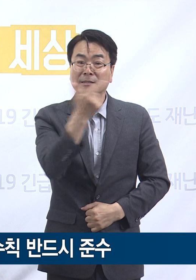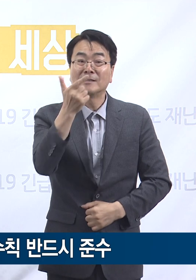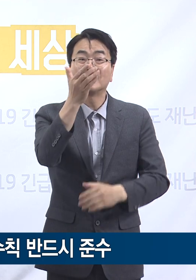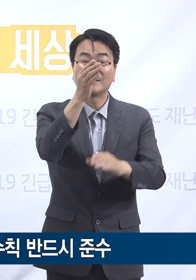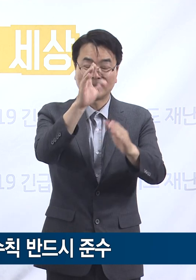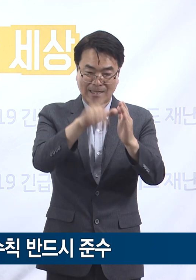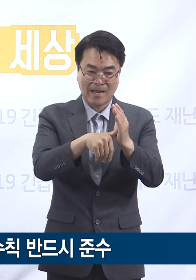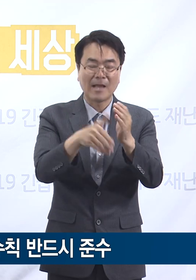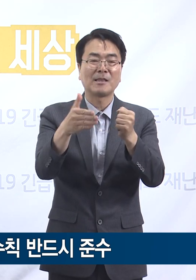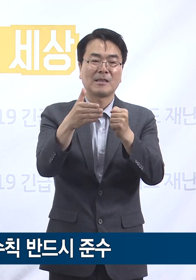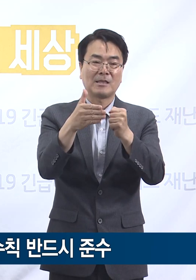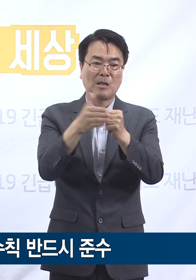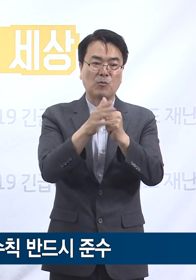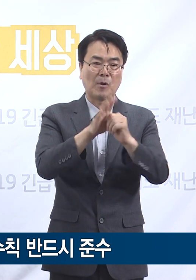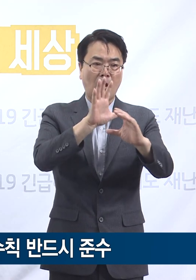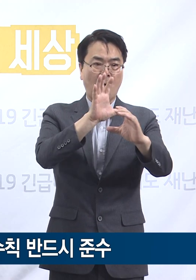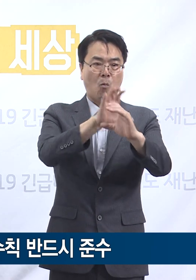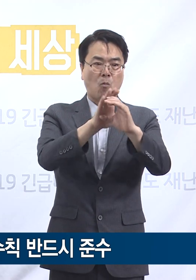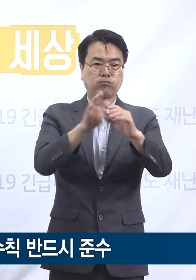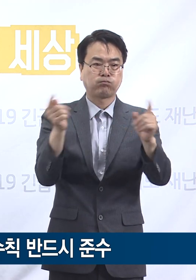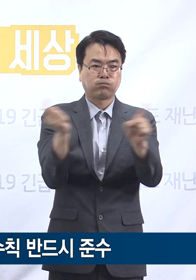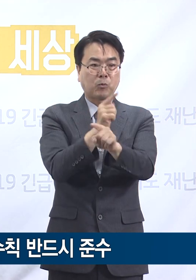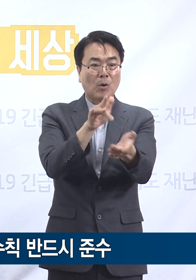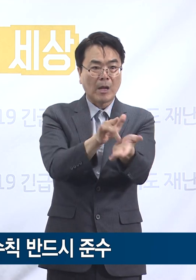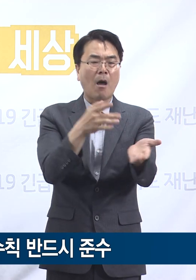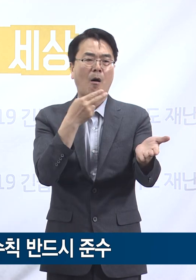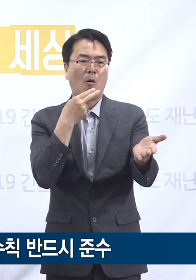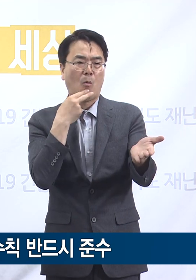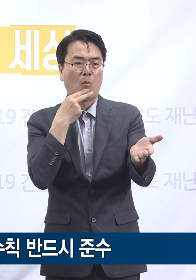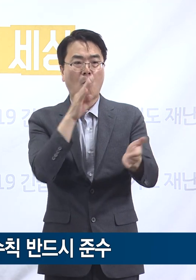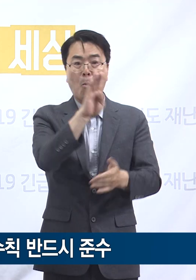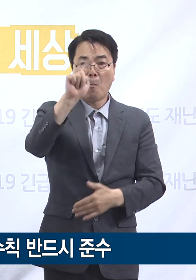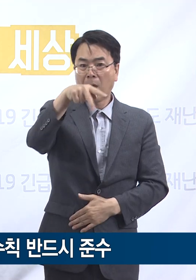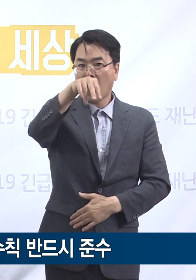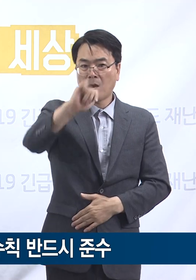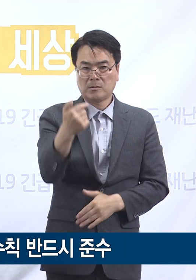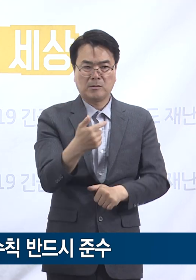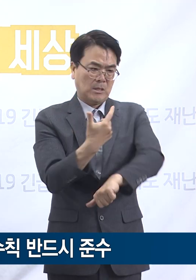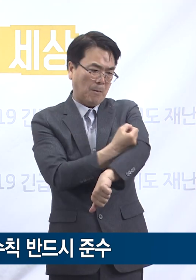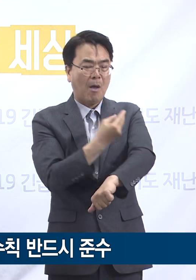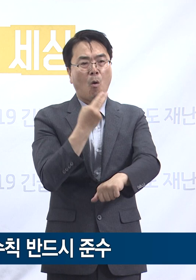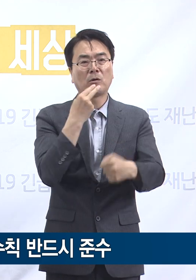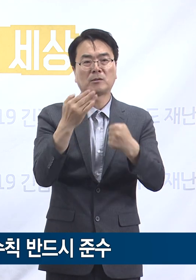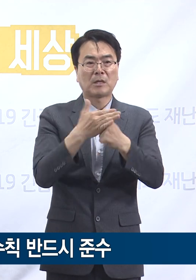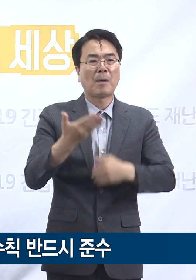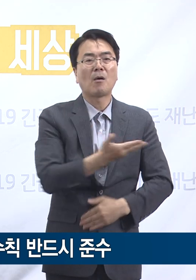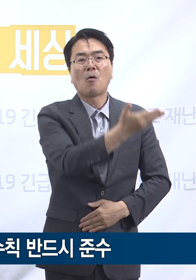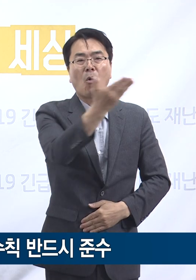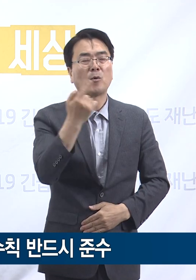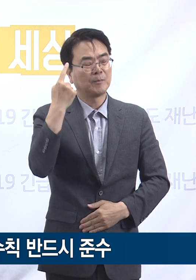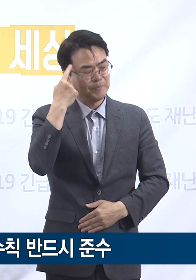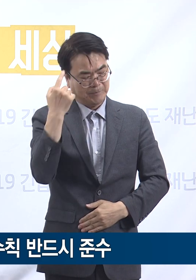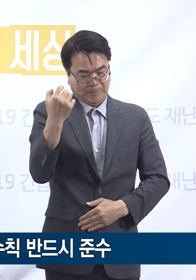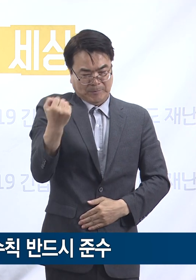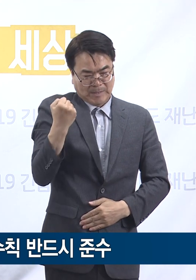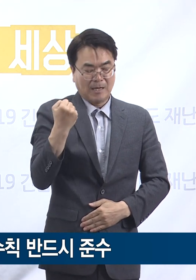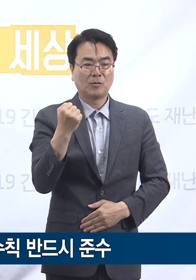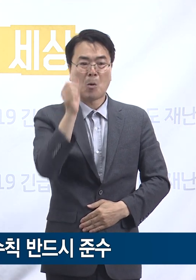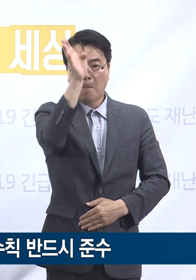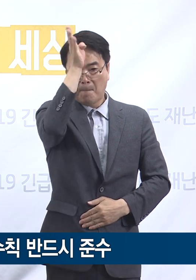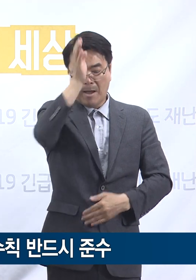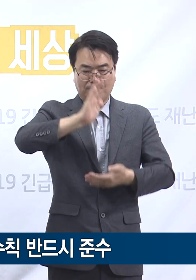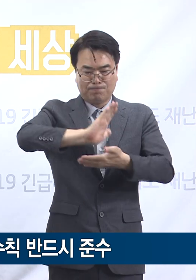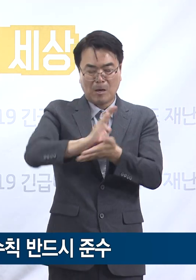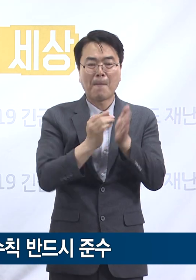코로나19 치료제와 백신이 없는 현 상황에서는 성숙한 시민의식을 바탕으로 우리 모두의 방역 역량을 최대한 끌어